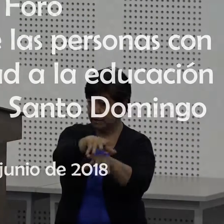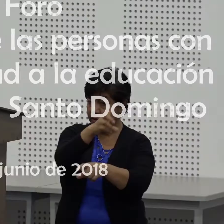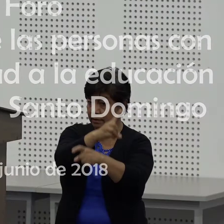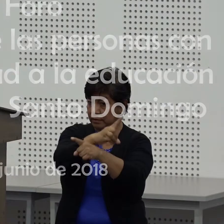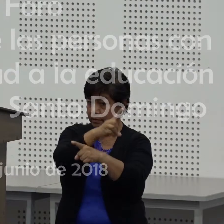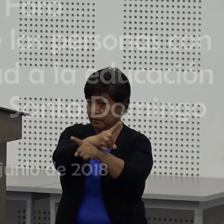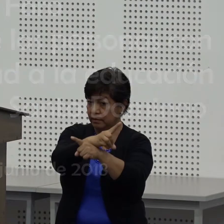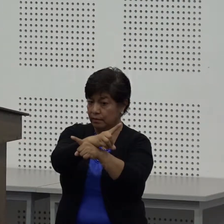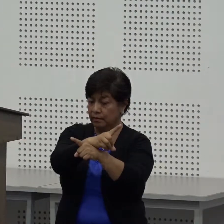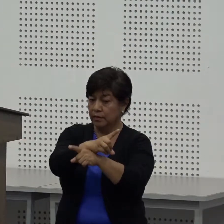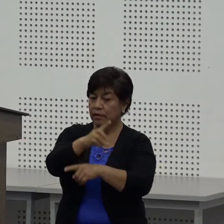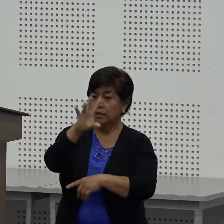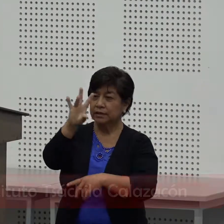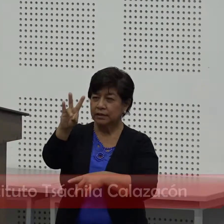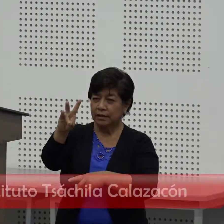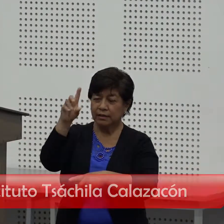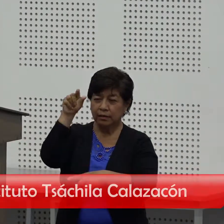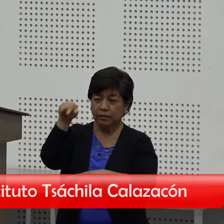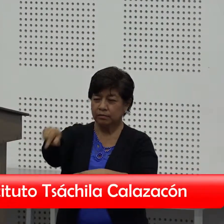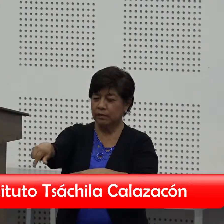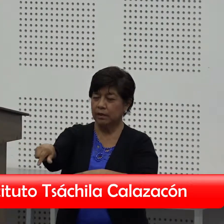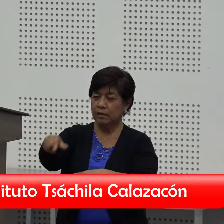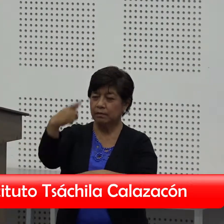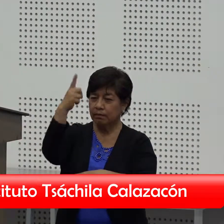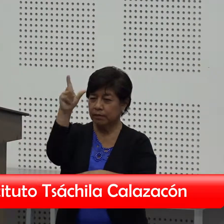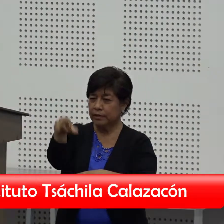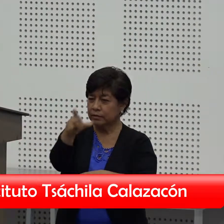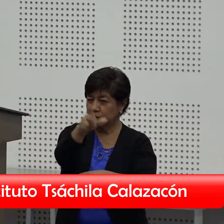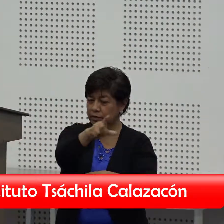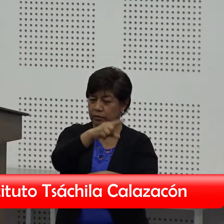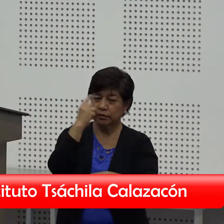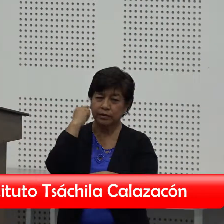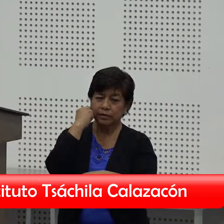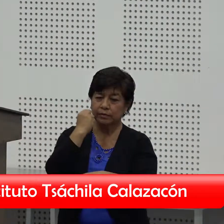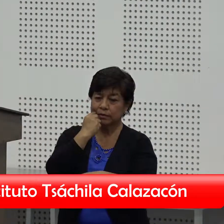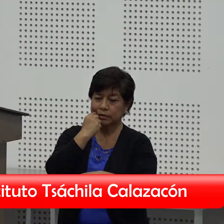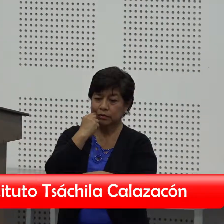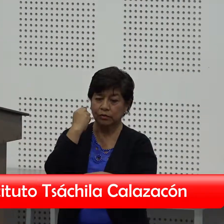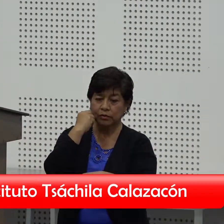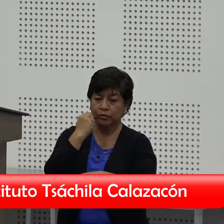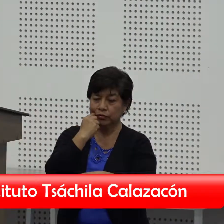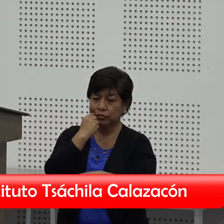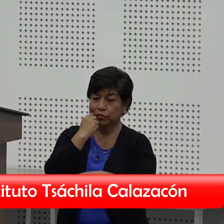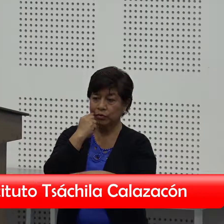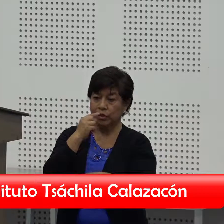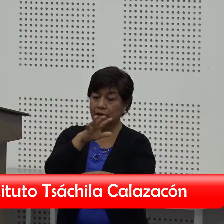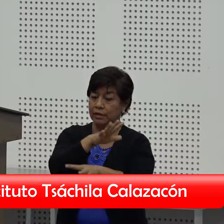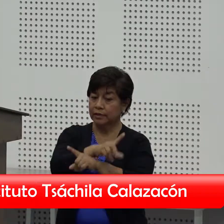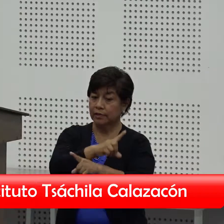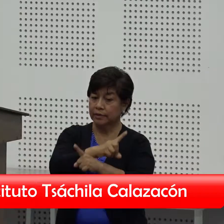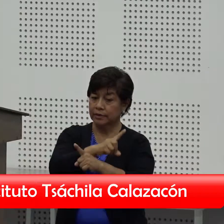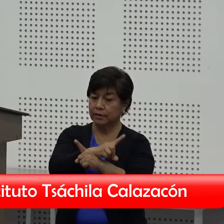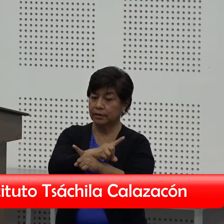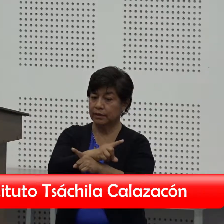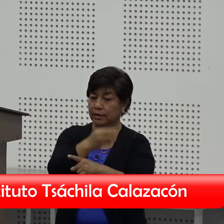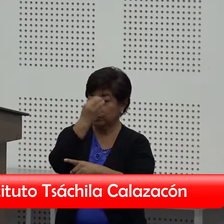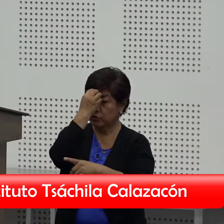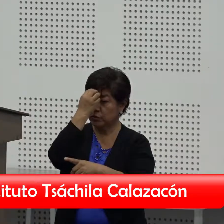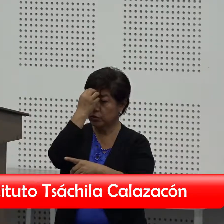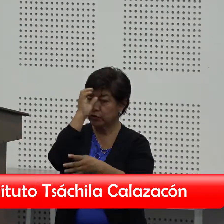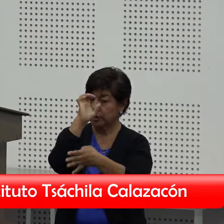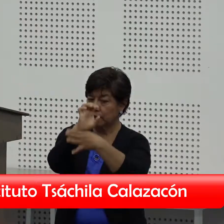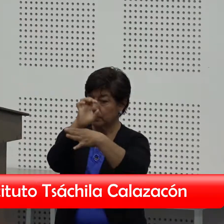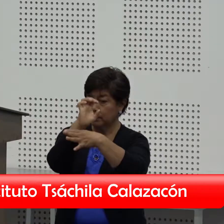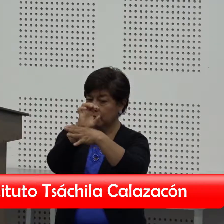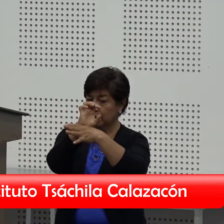Aproximadamente 72 mil personas con discapacidad acceden a estudios en el Ecuador pero de